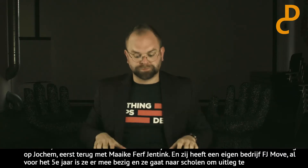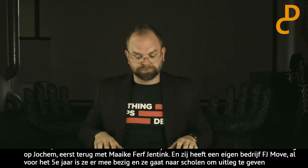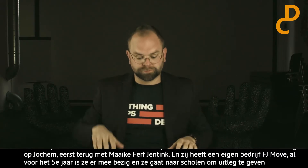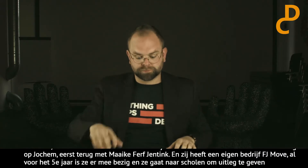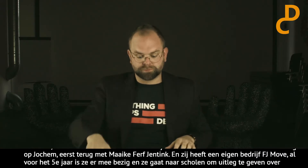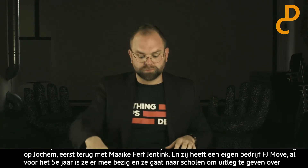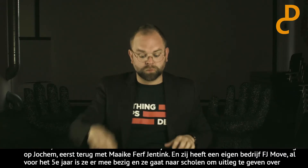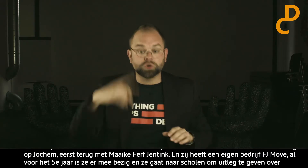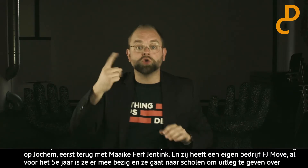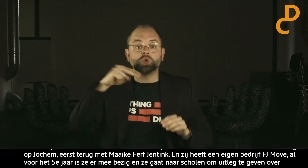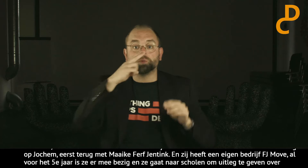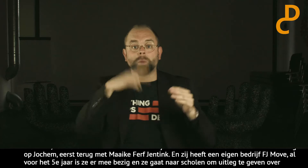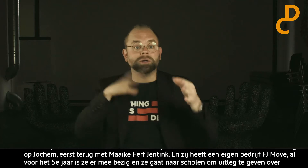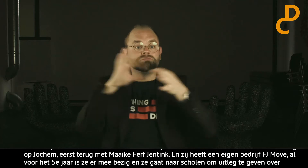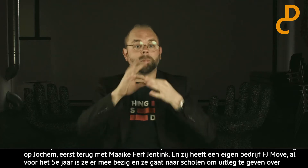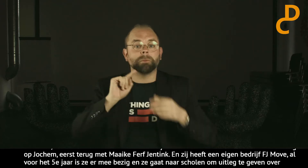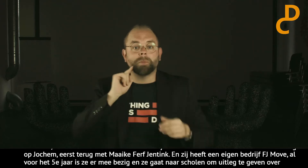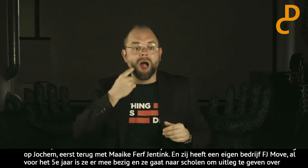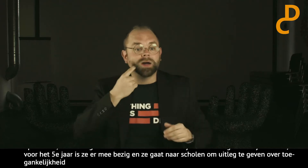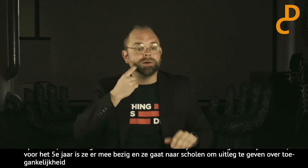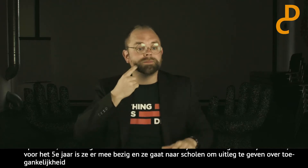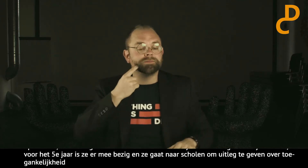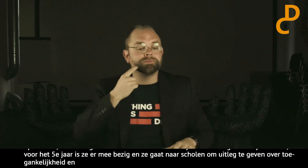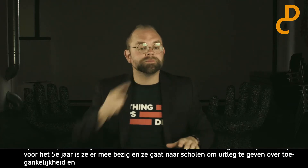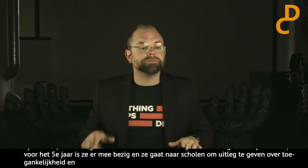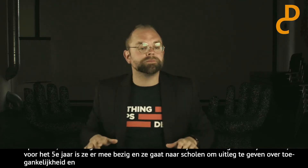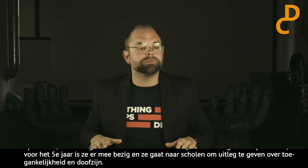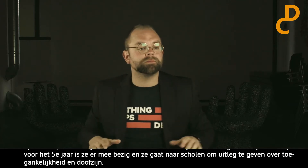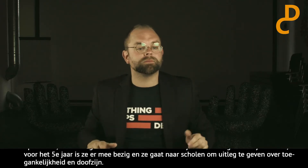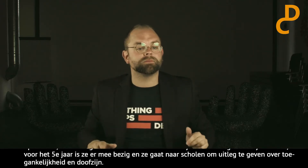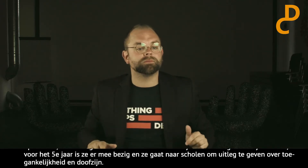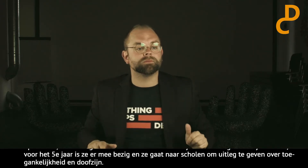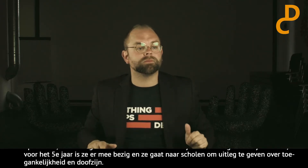organiseert dan de stille gym. Even kijken of wij al contact hebben met Maaike.